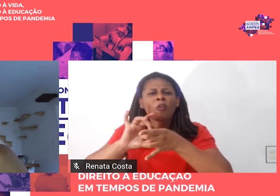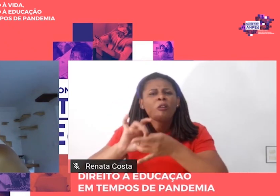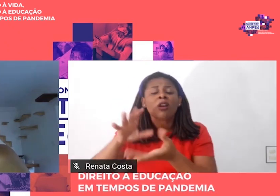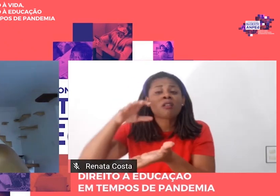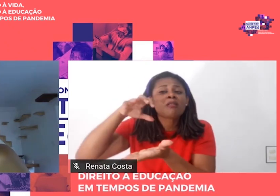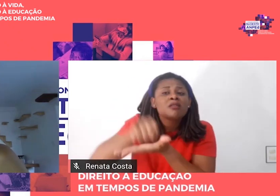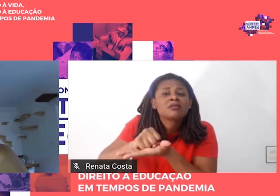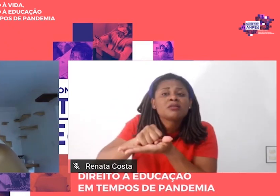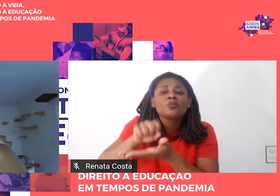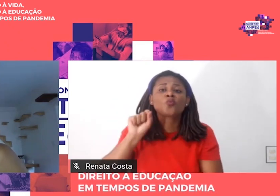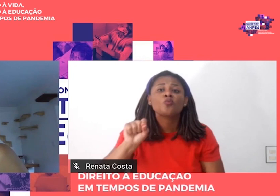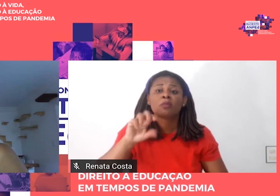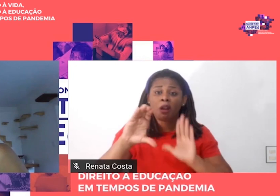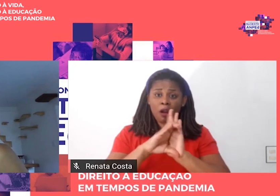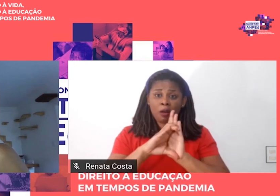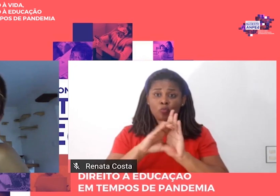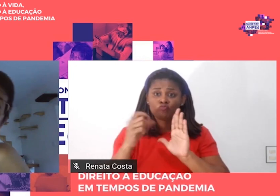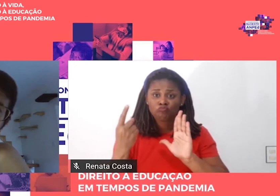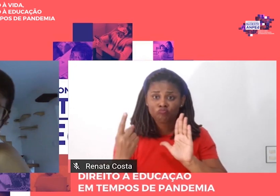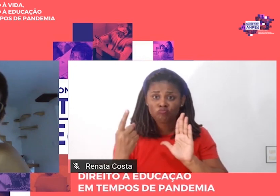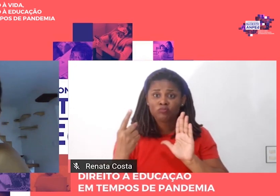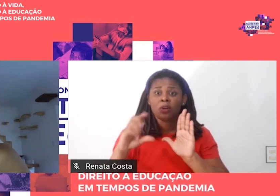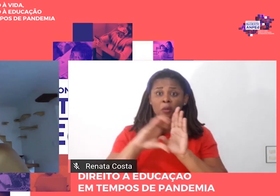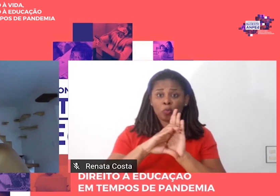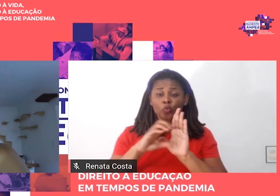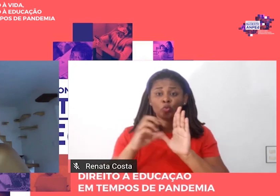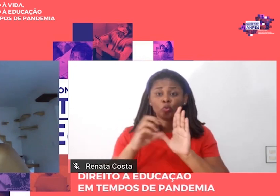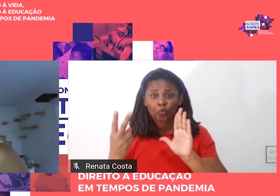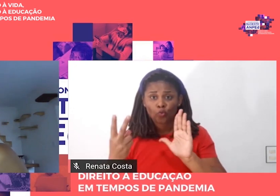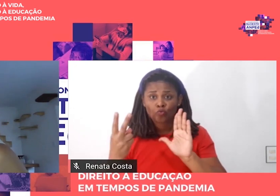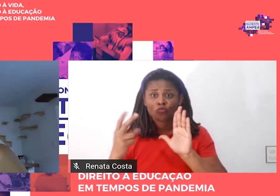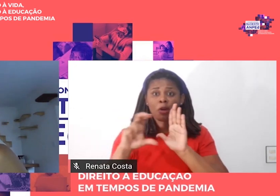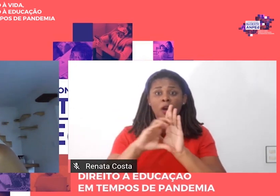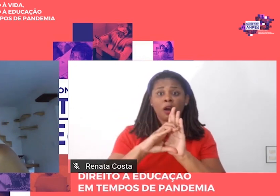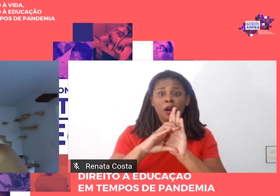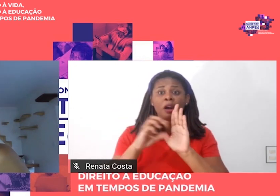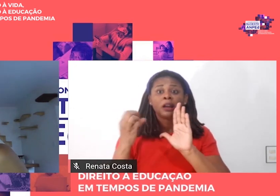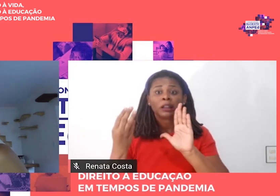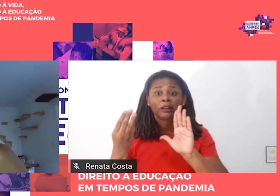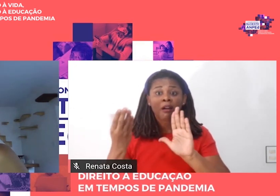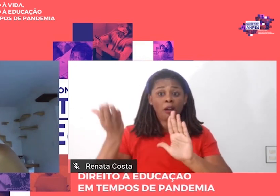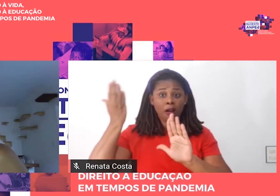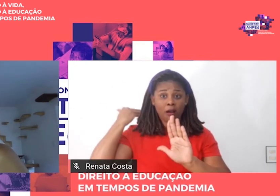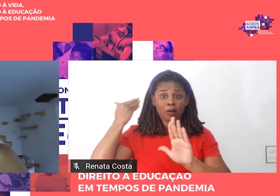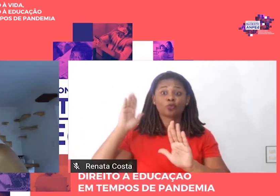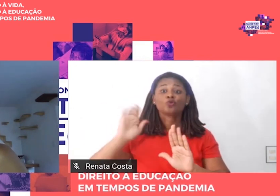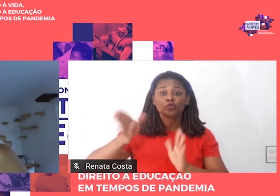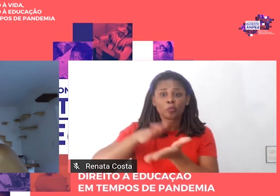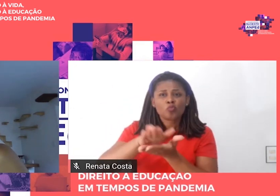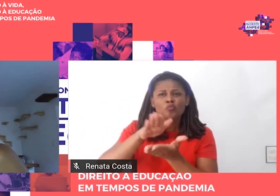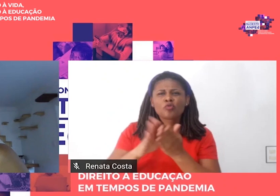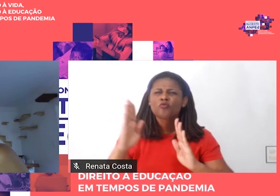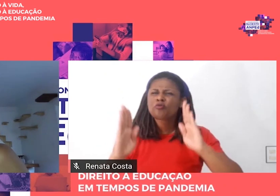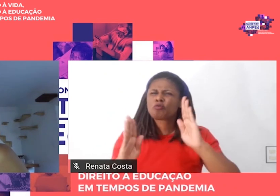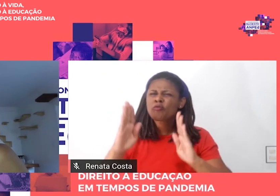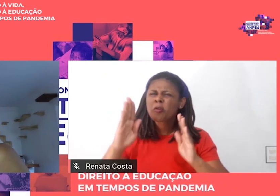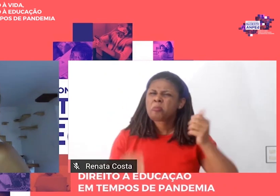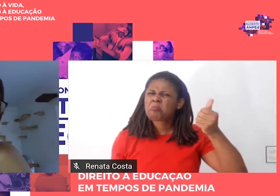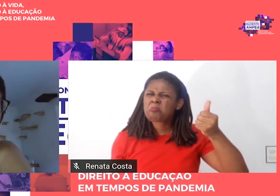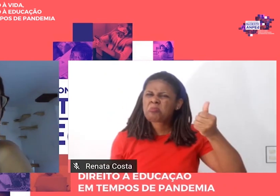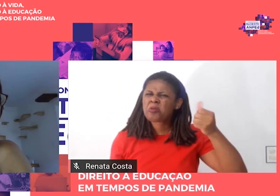capítulos 1, 2 e 3 foram anteriormente publicados entre 1981 e 1982